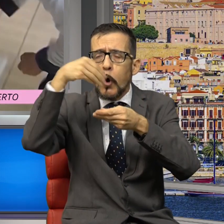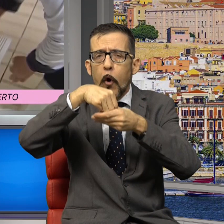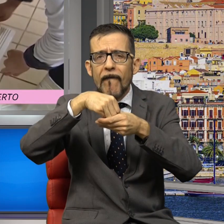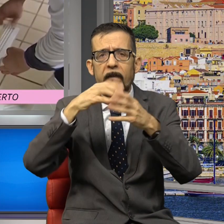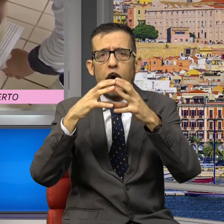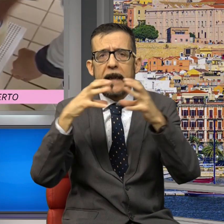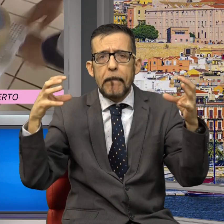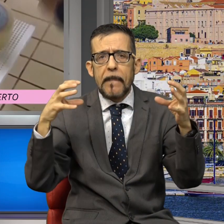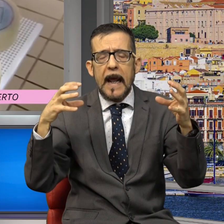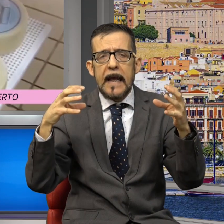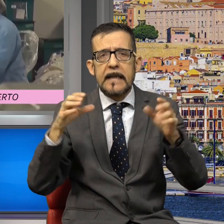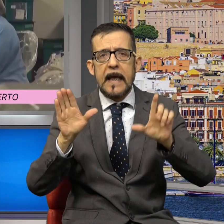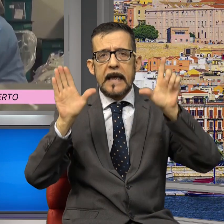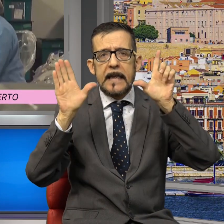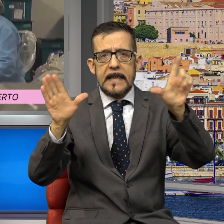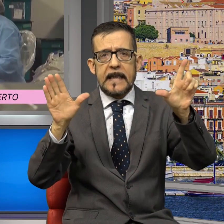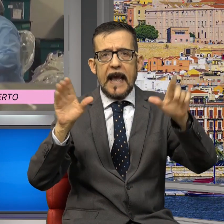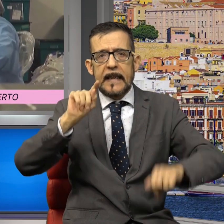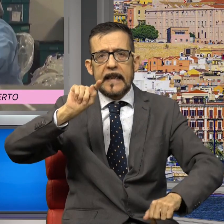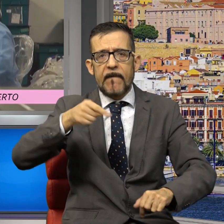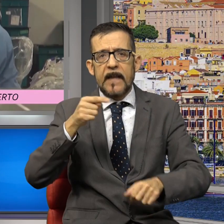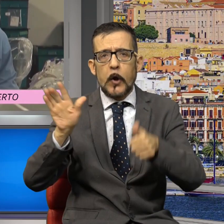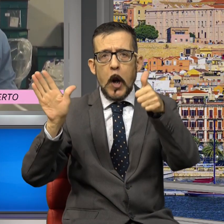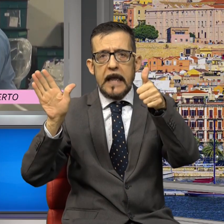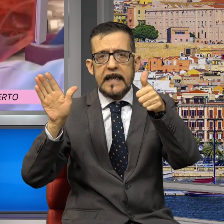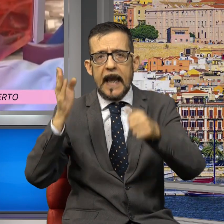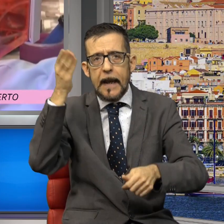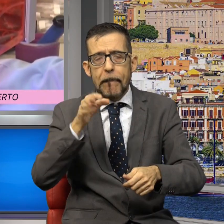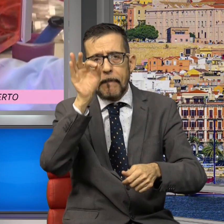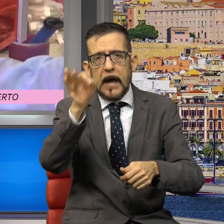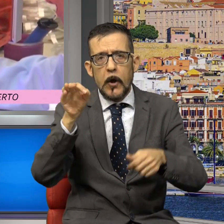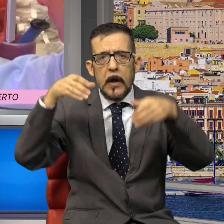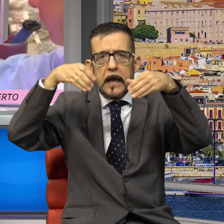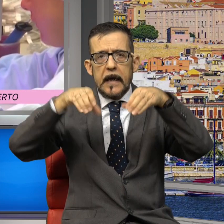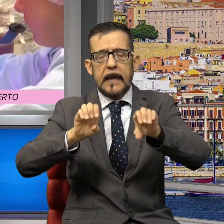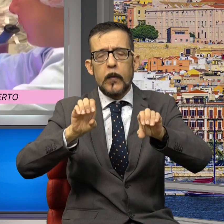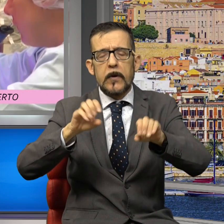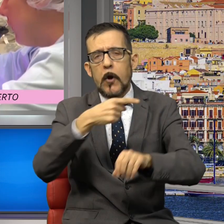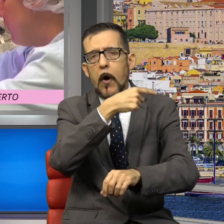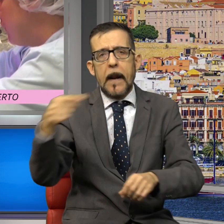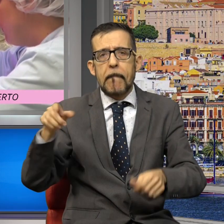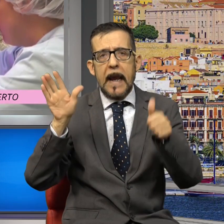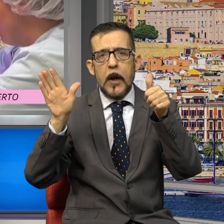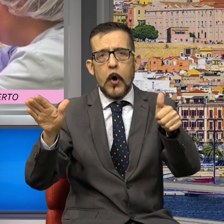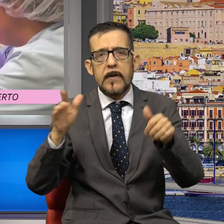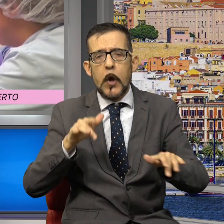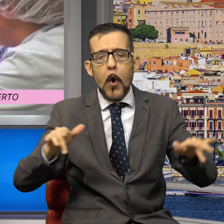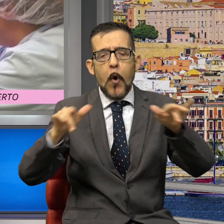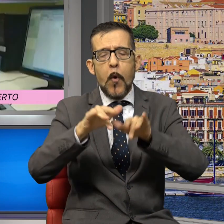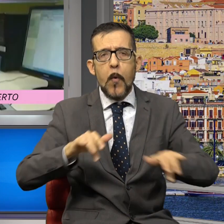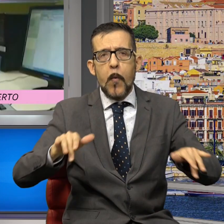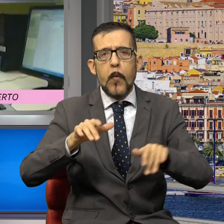attestato sul 7,6% dopo le riduzioni superiore a meno 6, registrate a partire da luglio 2023.